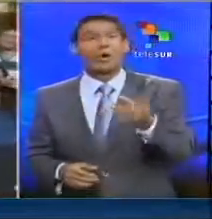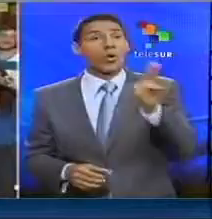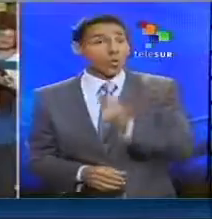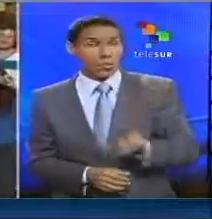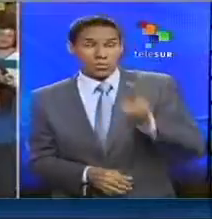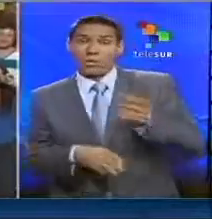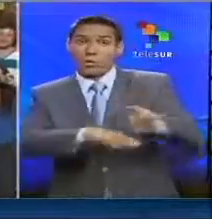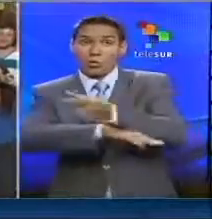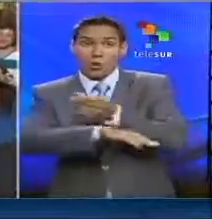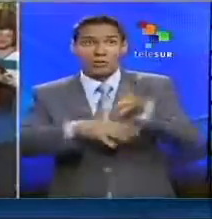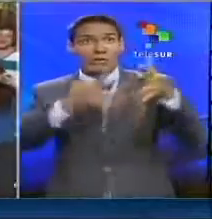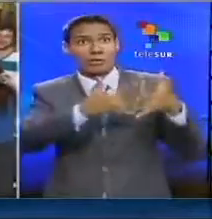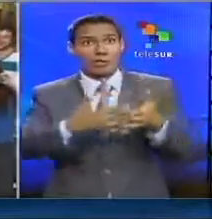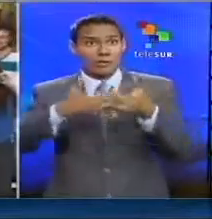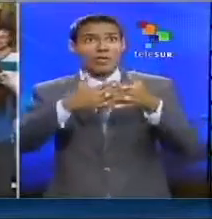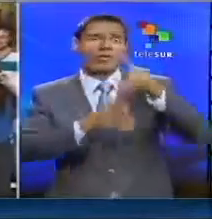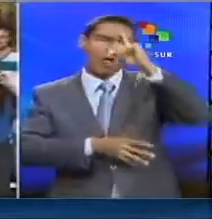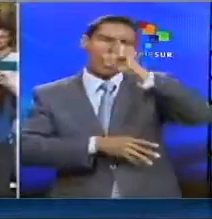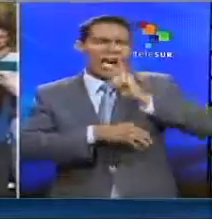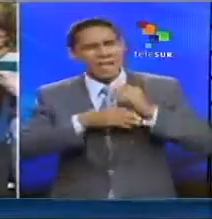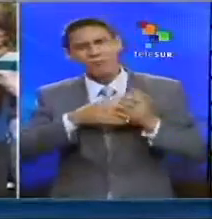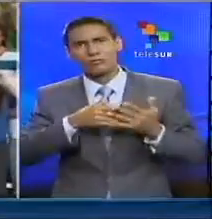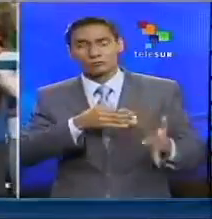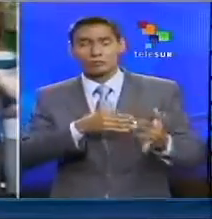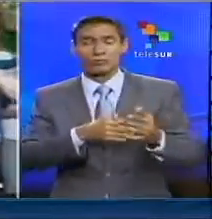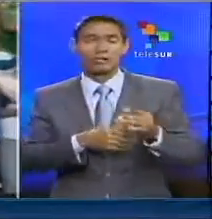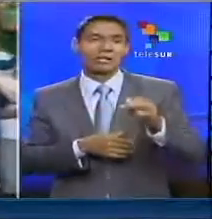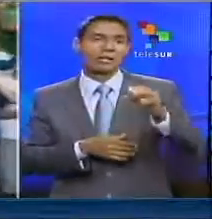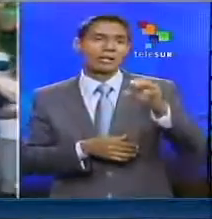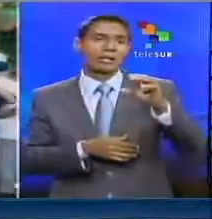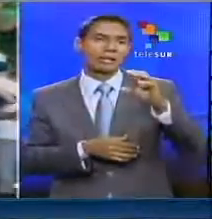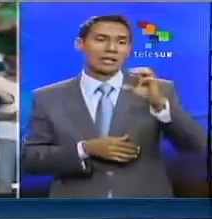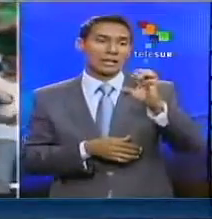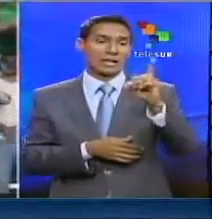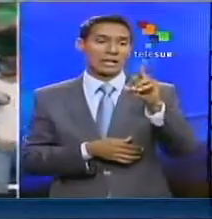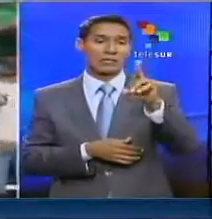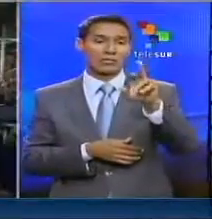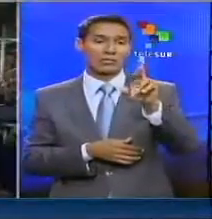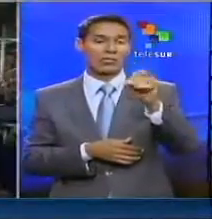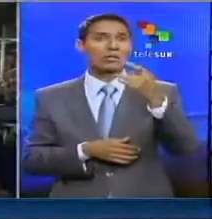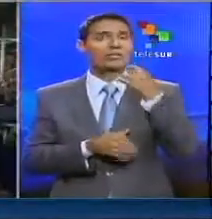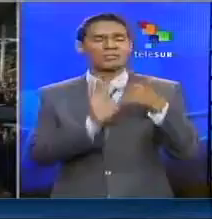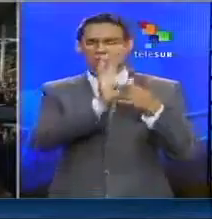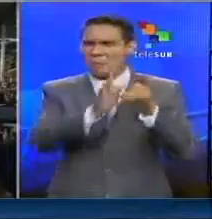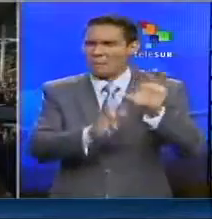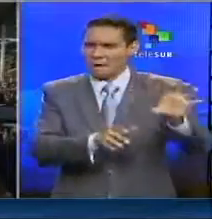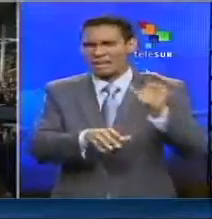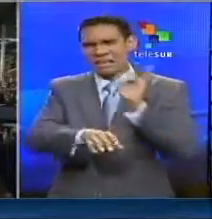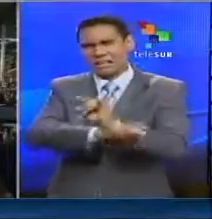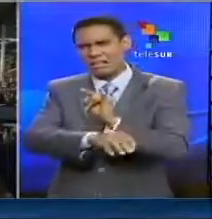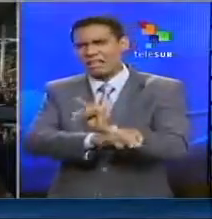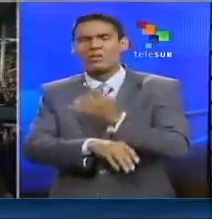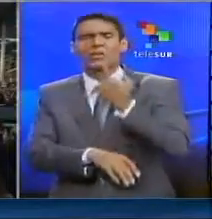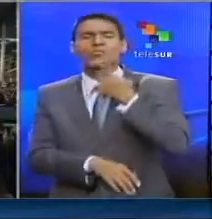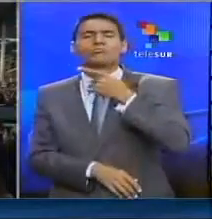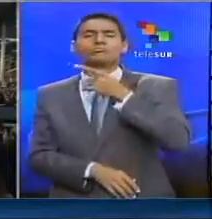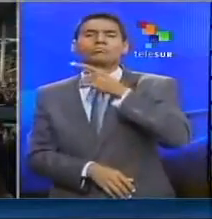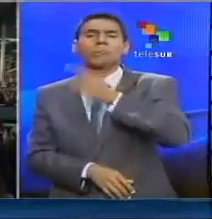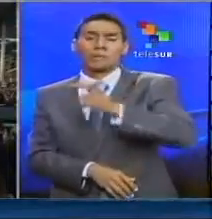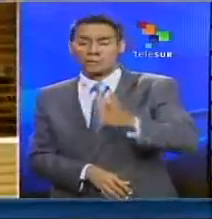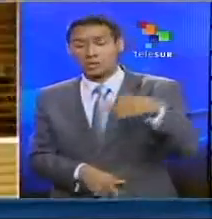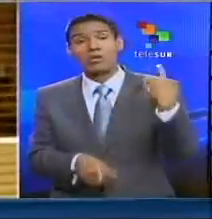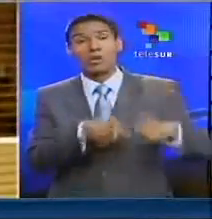utilizando el gobierno estadounidense durante años. El caso Snowden demuestra que el país ha estado engañando a su pueblo y a otras naciones.